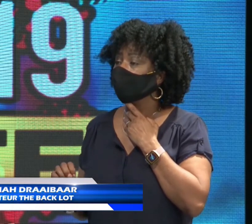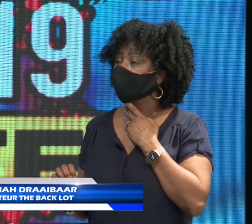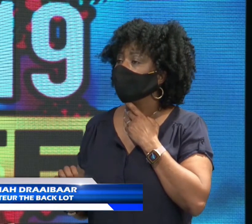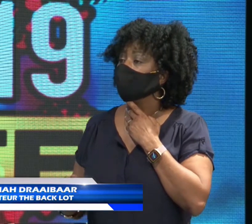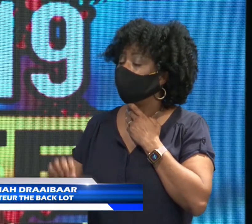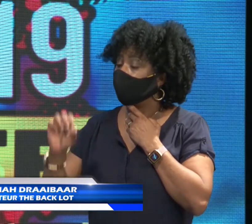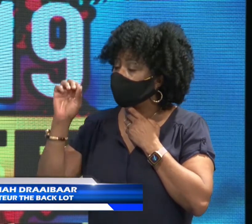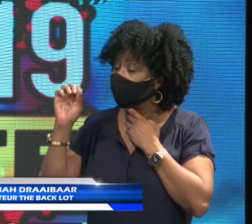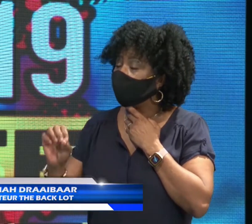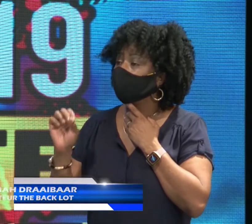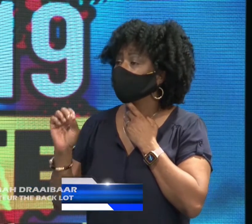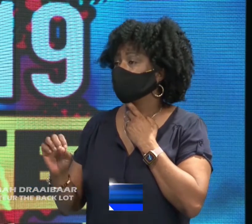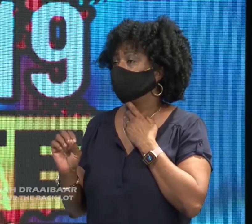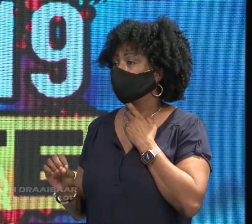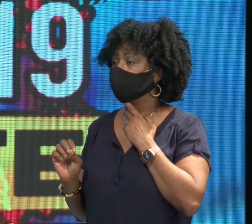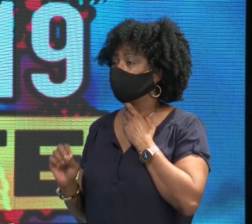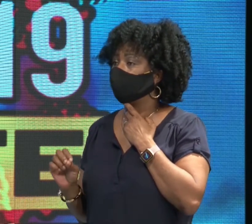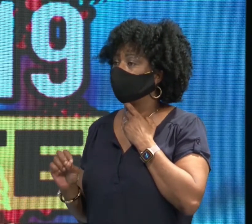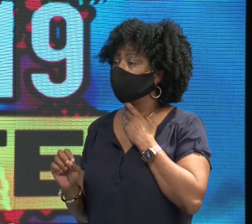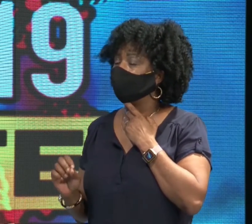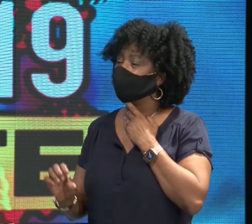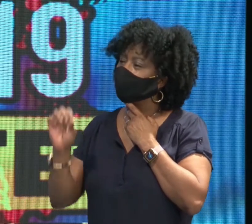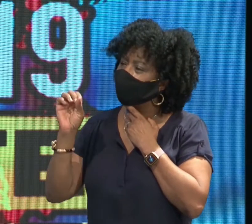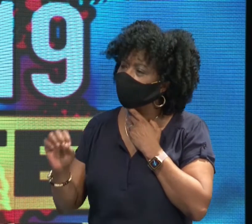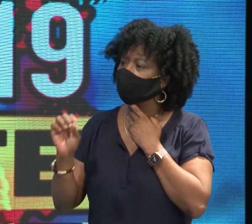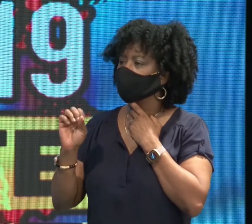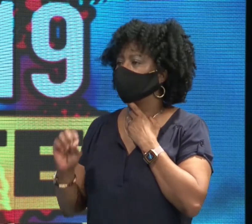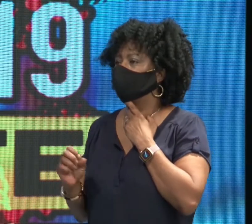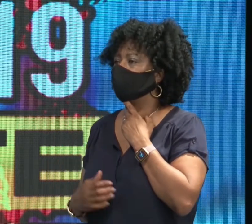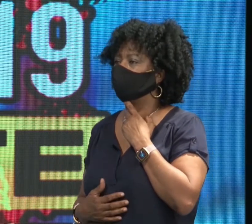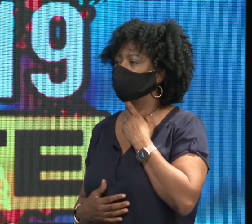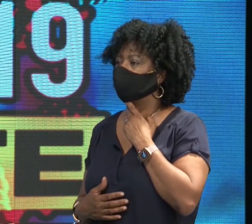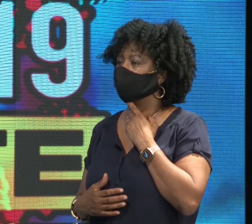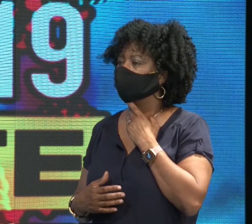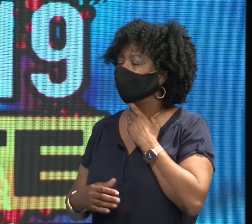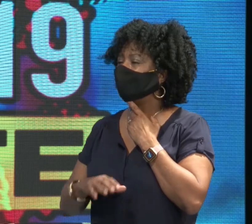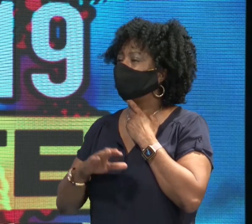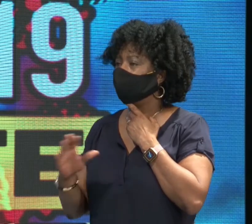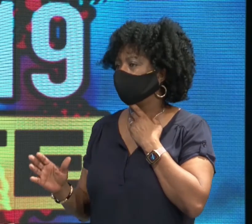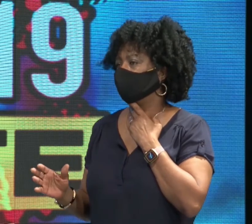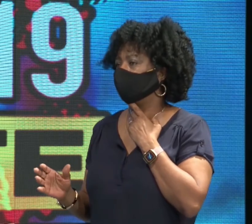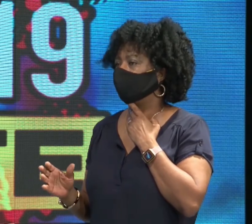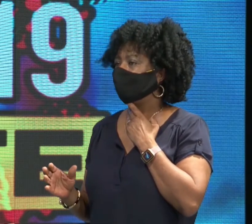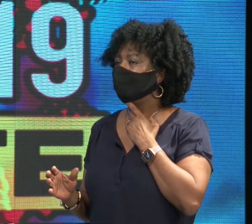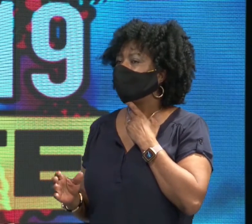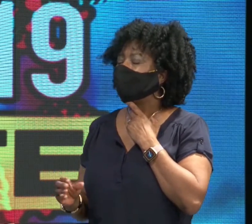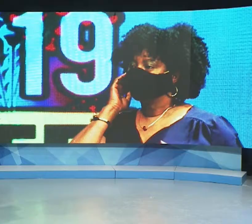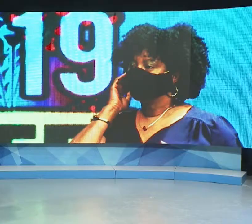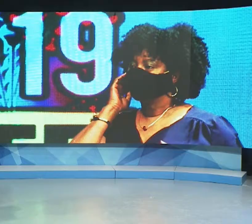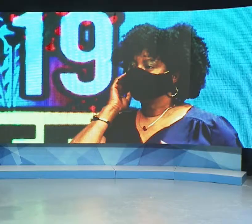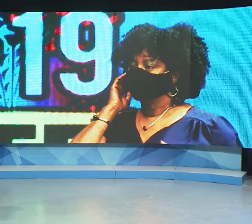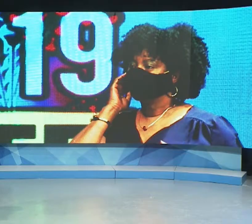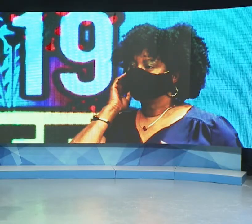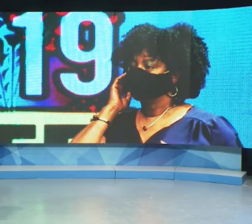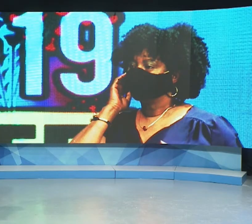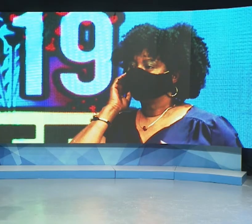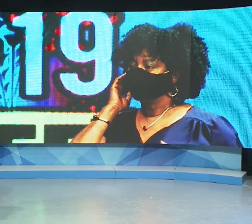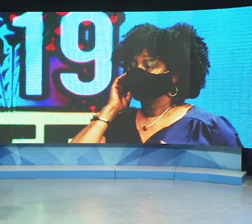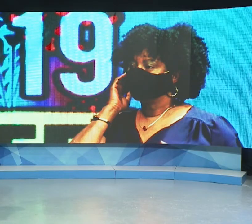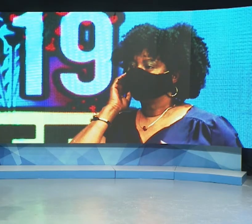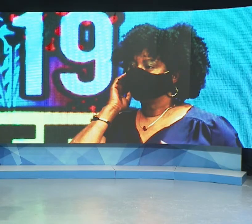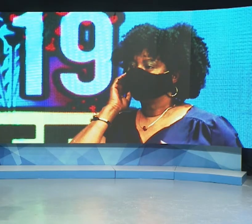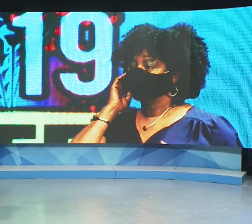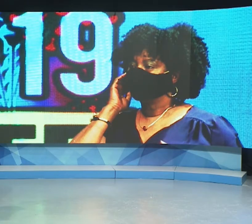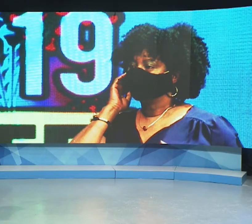beste, maar als er niemand is die die machines weet te bedienen, als er niemand is die ons weet te verzorgen, dan houdt het op. Henna Draaibaar,